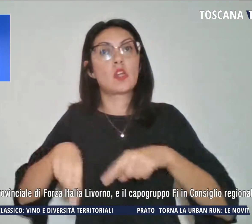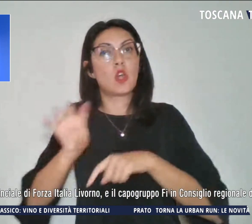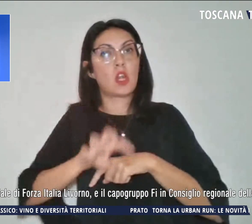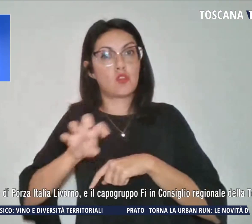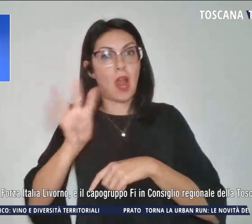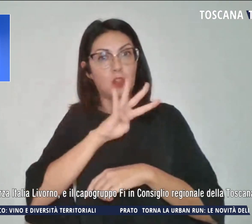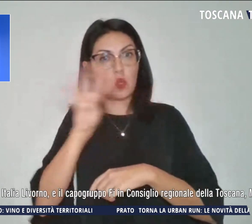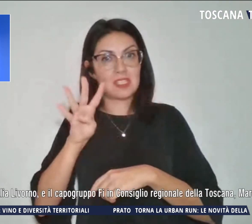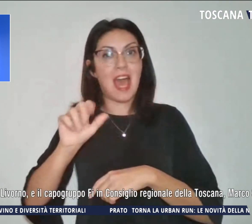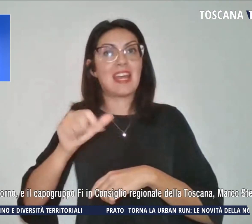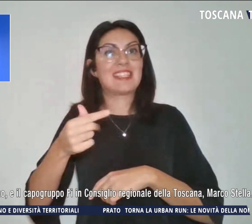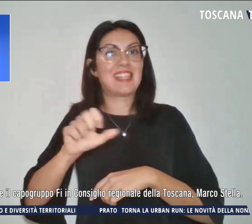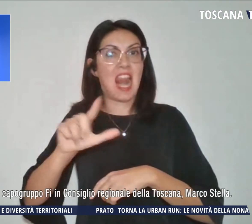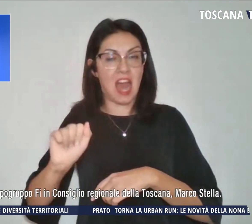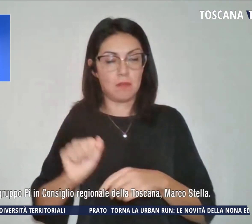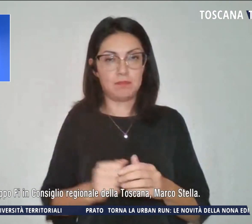Stella.